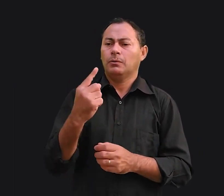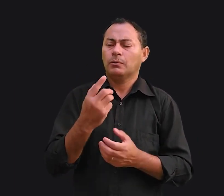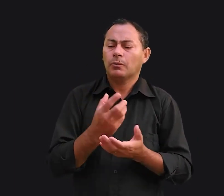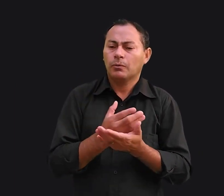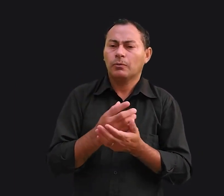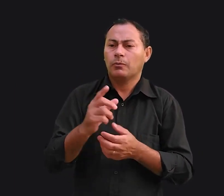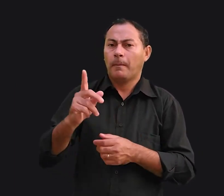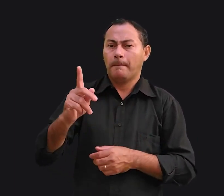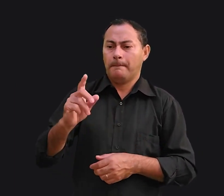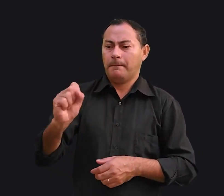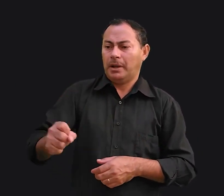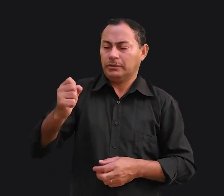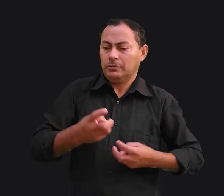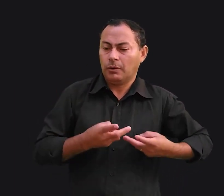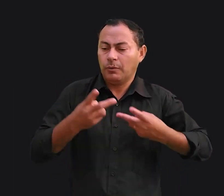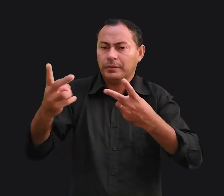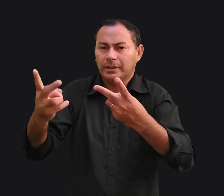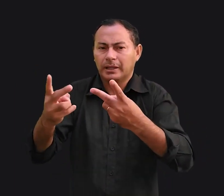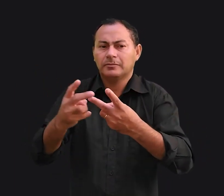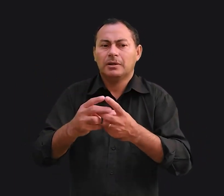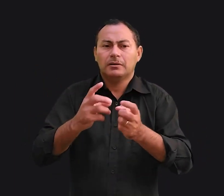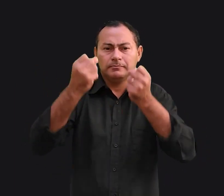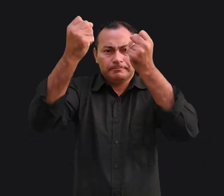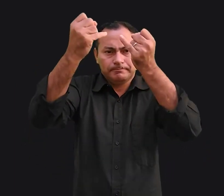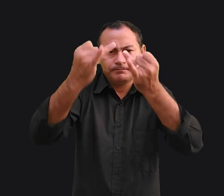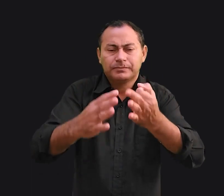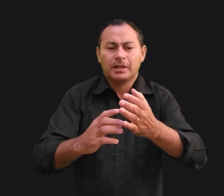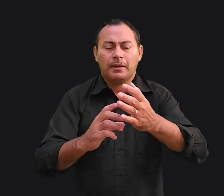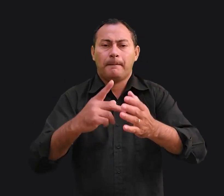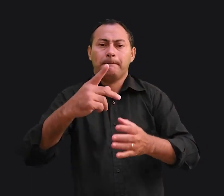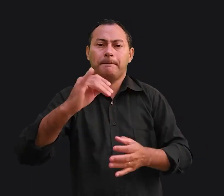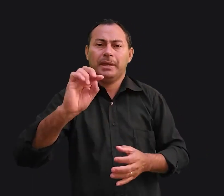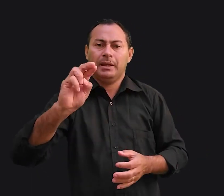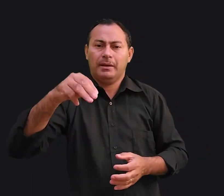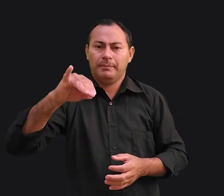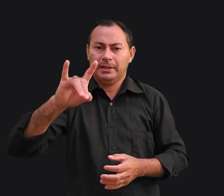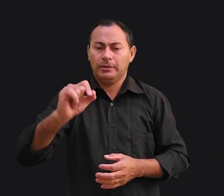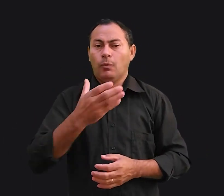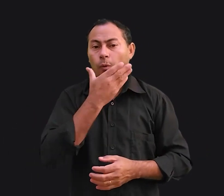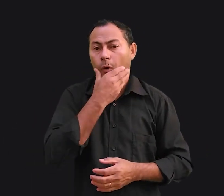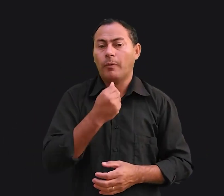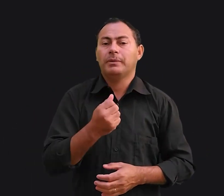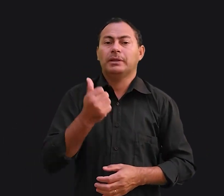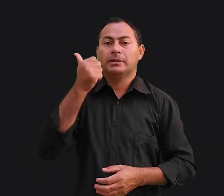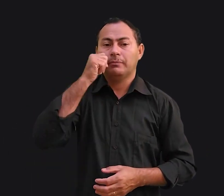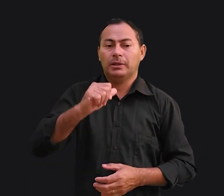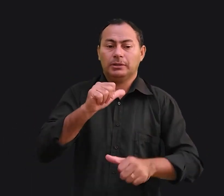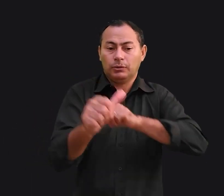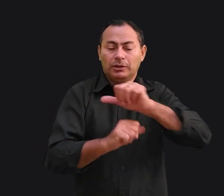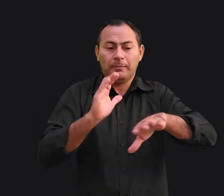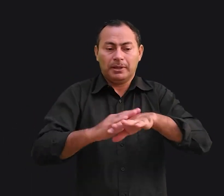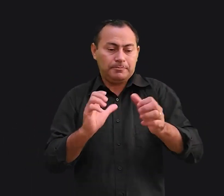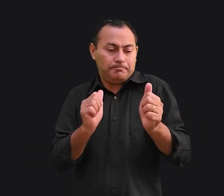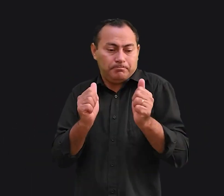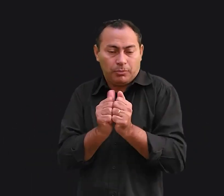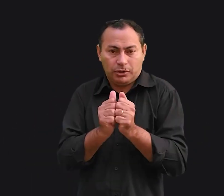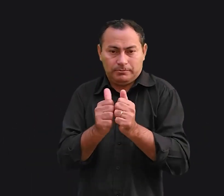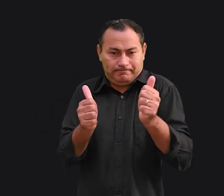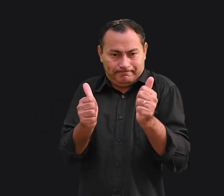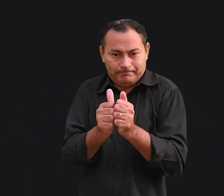convidado uma vez nos falou sobre essa ilustração da pirâmide, do homem e da mulher tornando-se cada vez mais próximos um do outro. Era